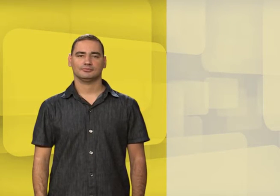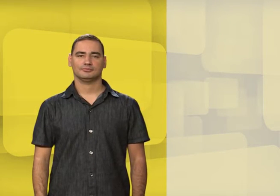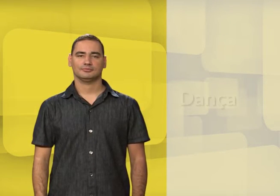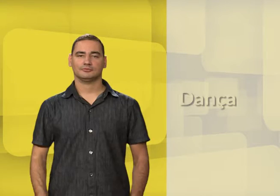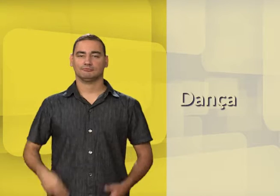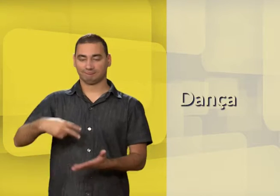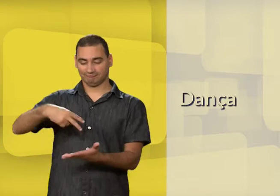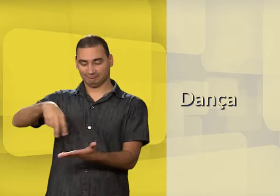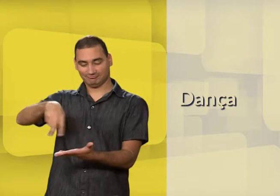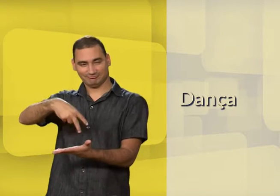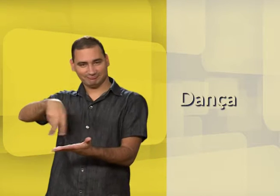Dança